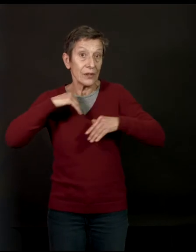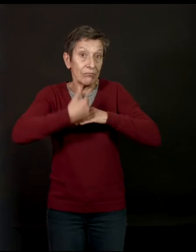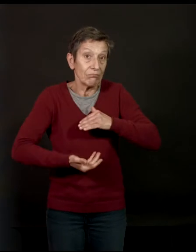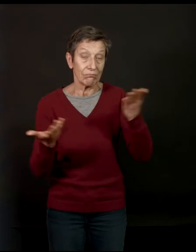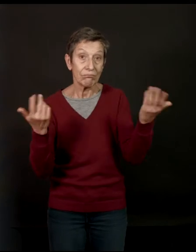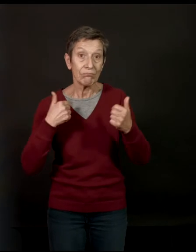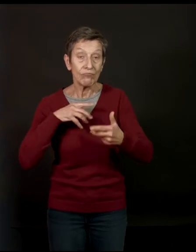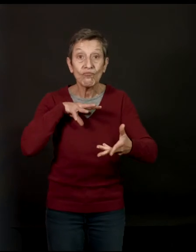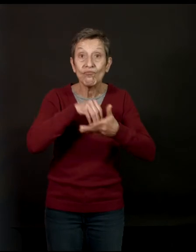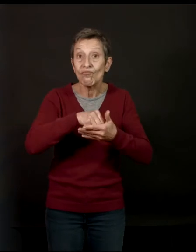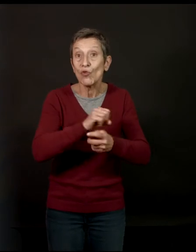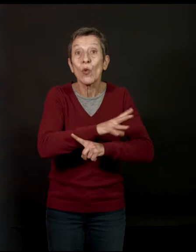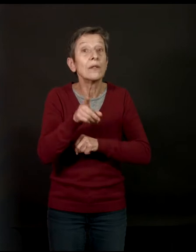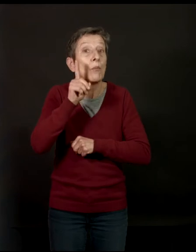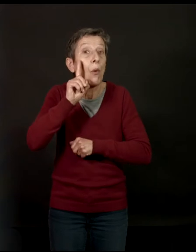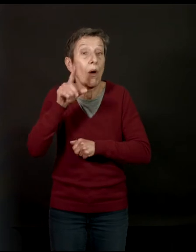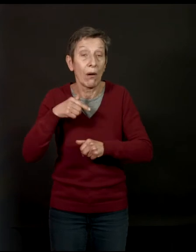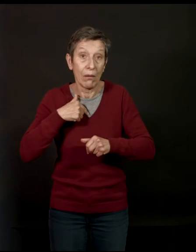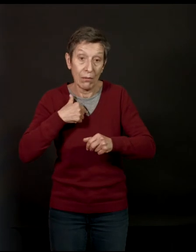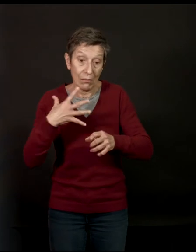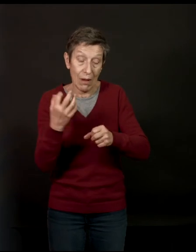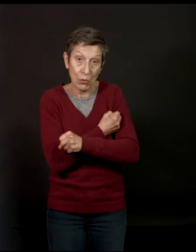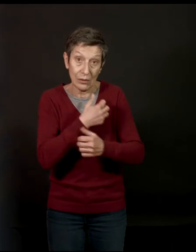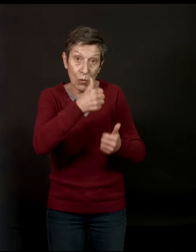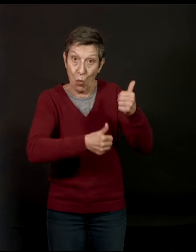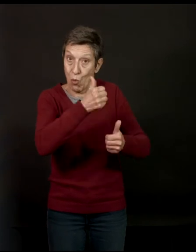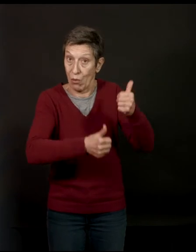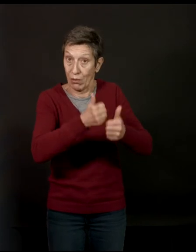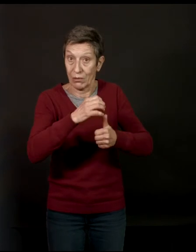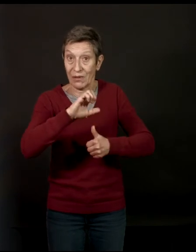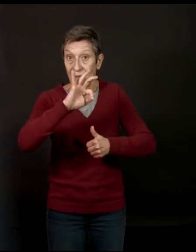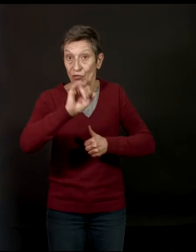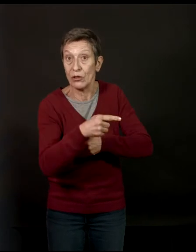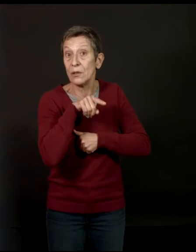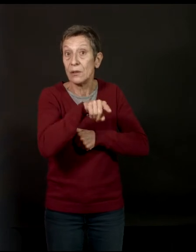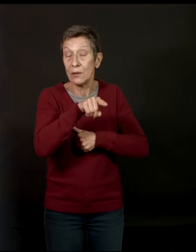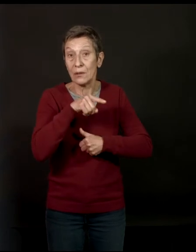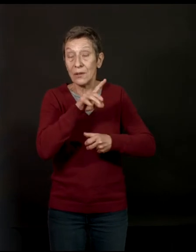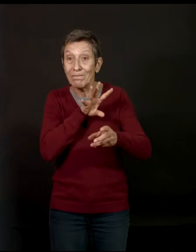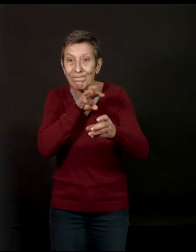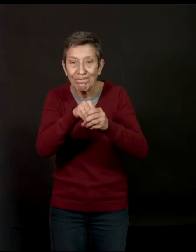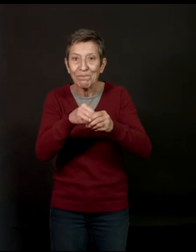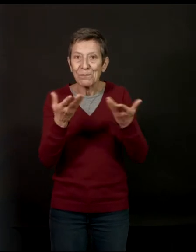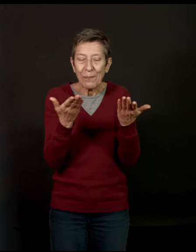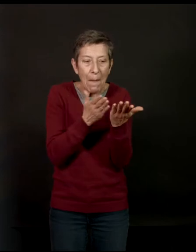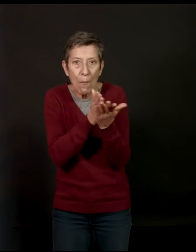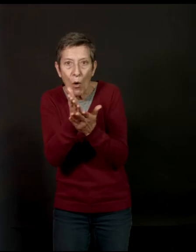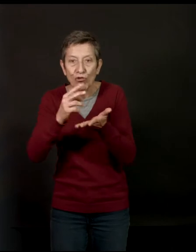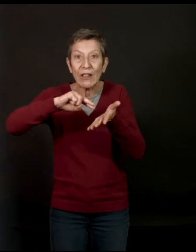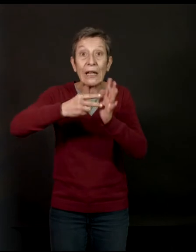le concours du CFJ et je suis rentrée dans la branche technique. Donc, ce n'était pas forcément le mythe du reporter ou de l'écriture, d